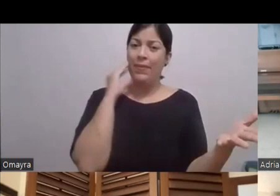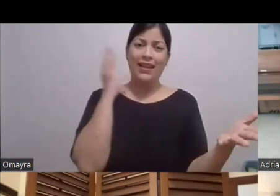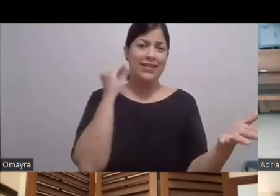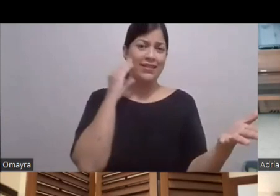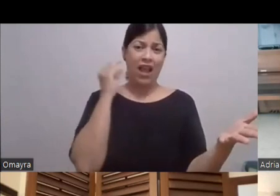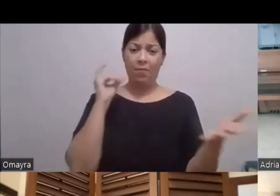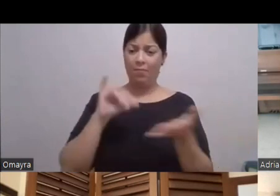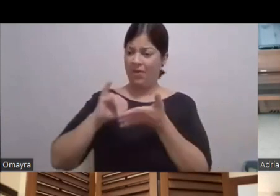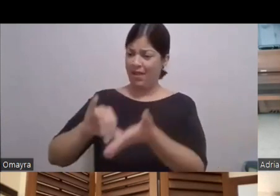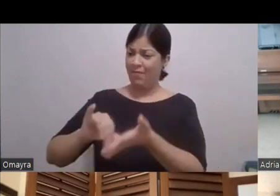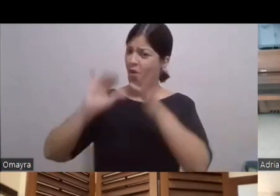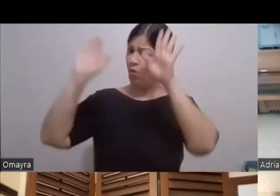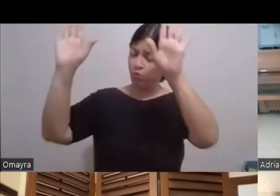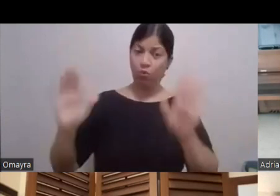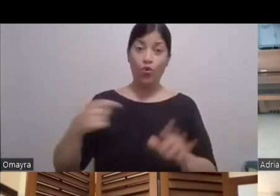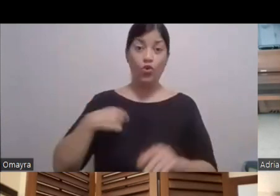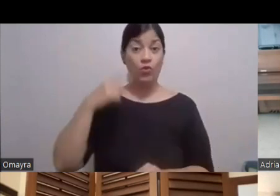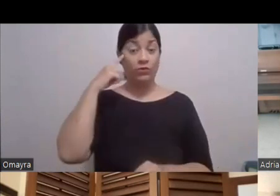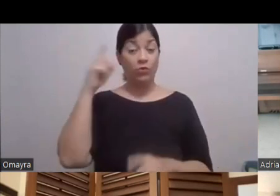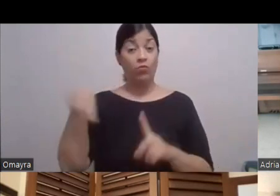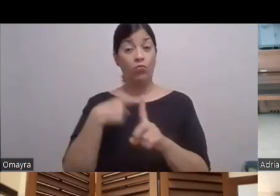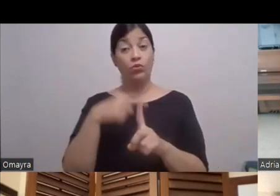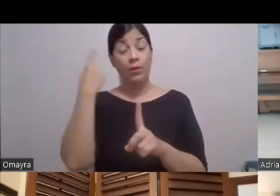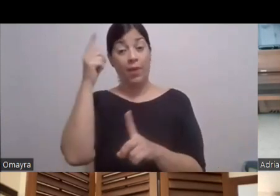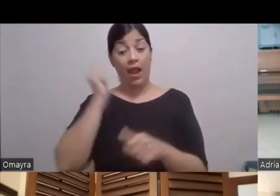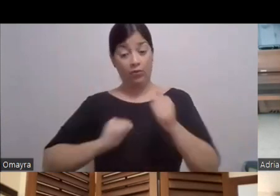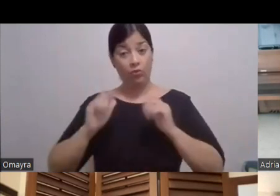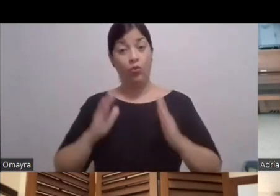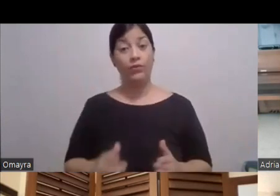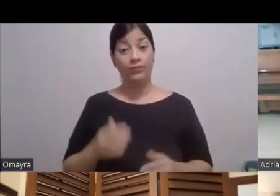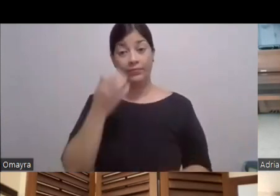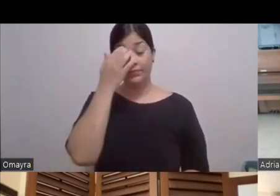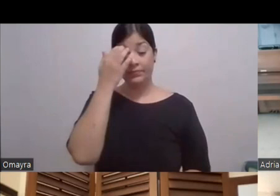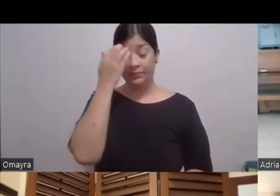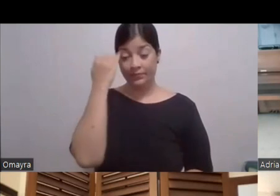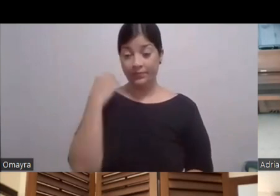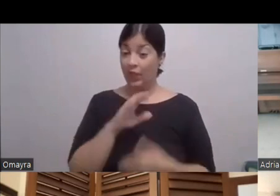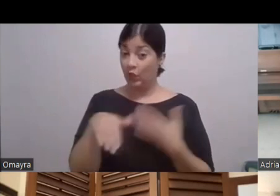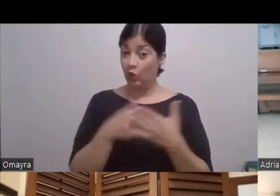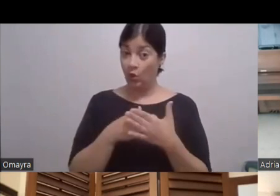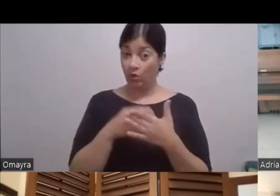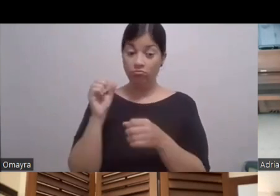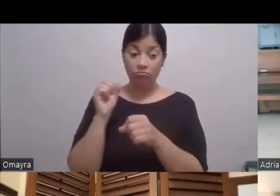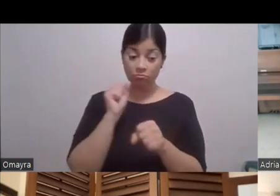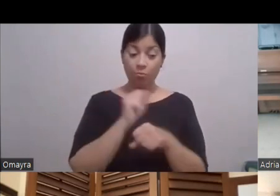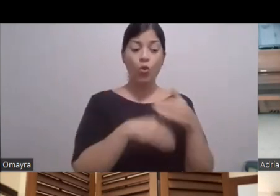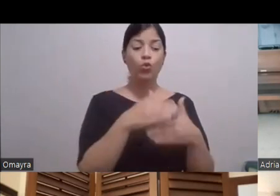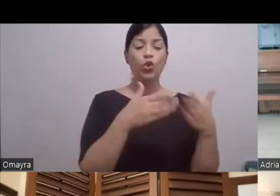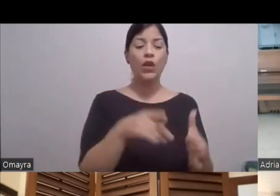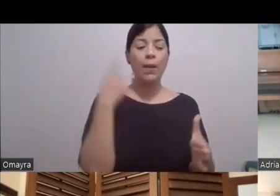que es un plus Para Para los actores ¿No? Y las producciones Que se esmeren más En hacer las cosas Con más